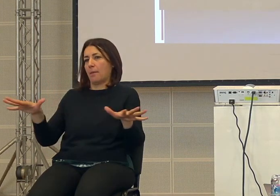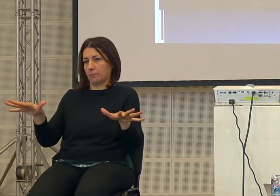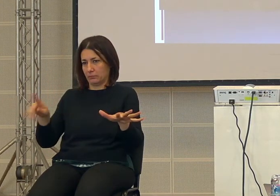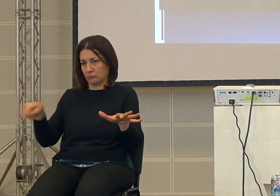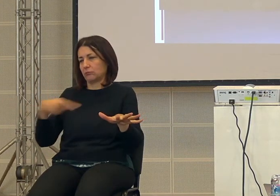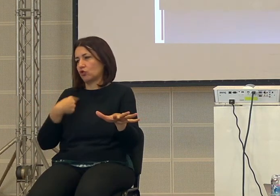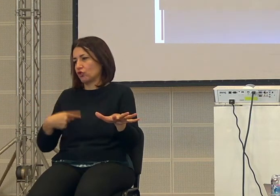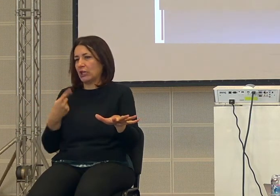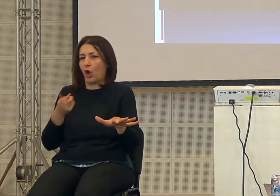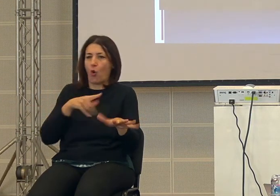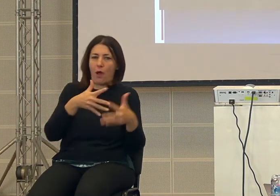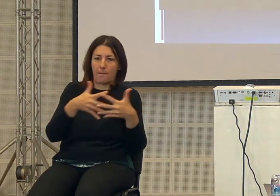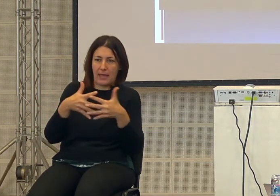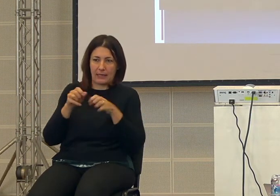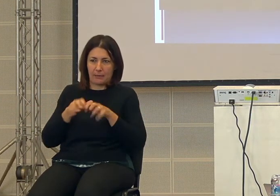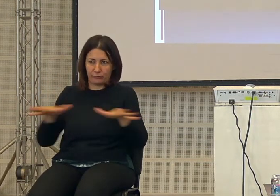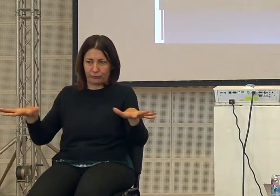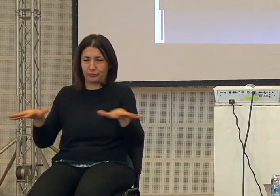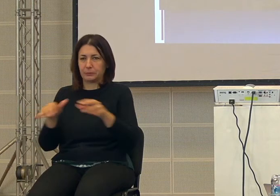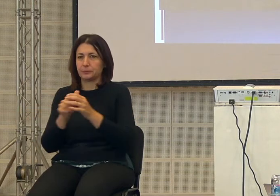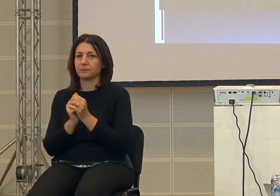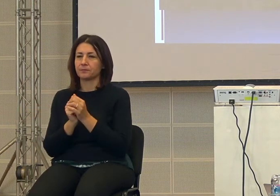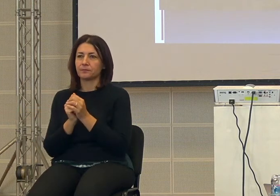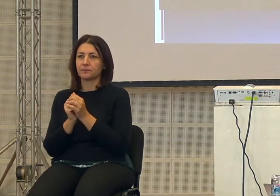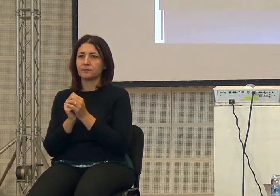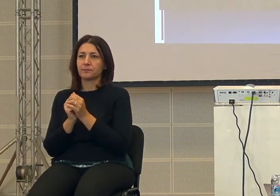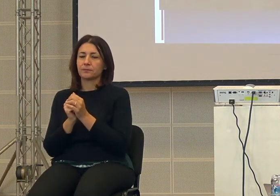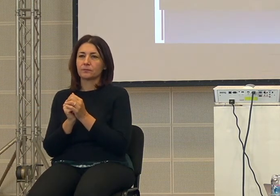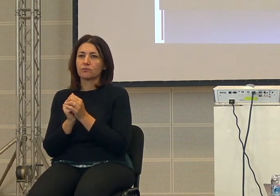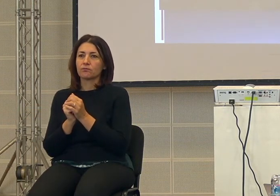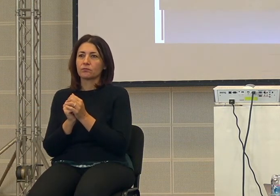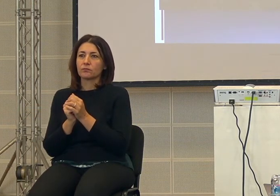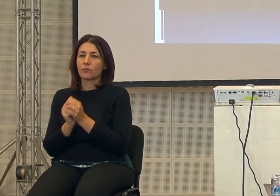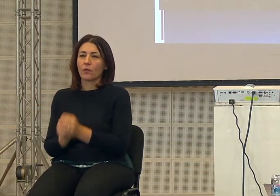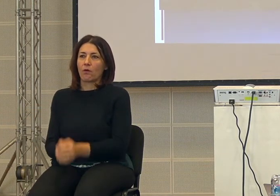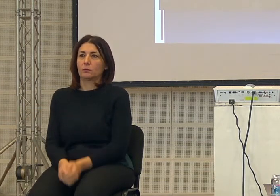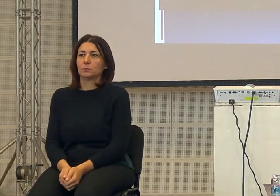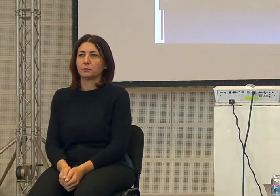dappertutto allora la cosa